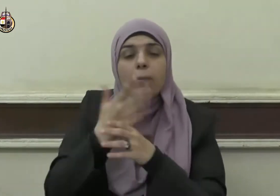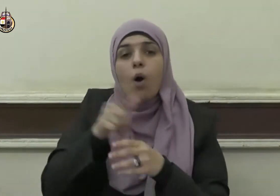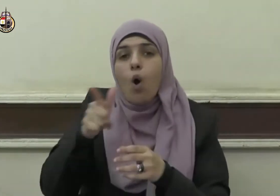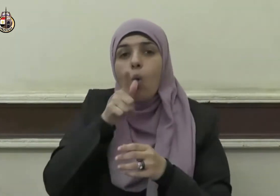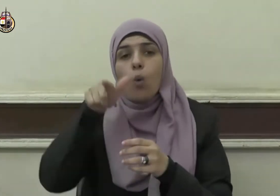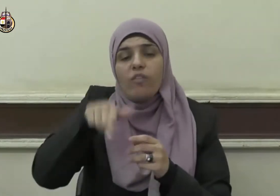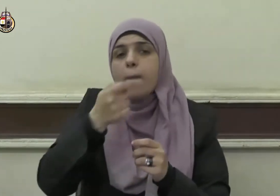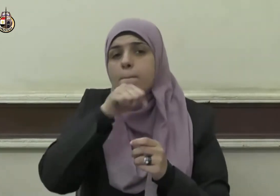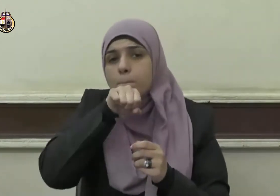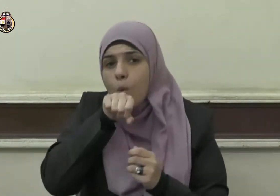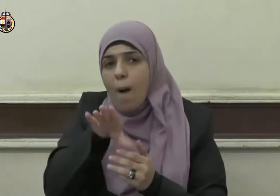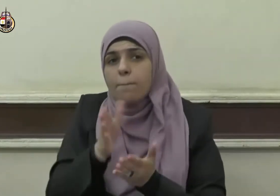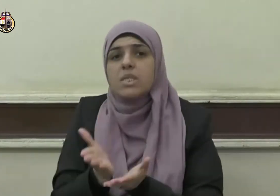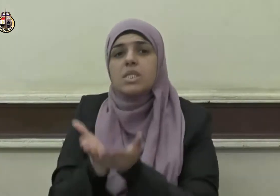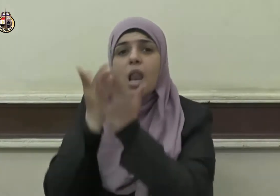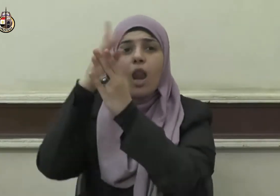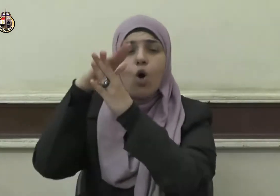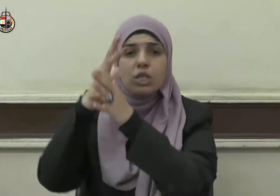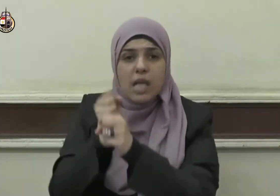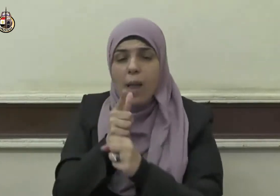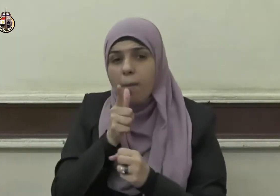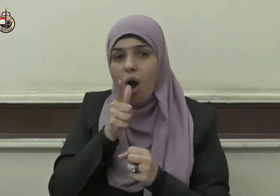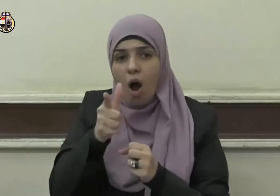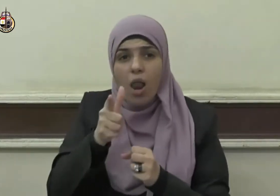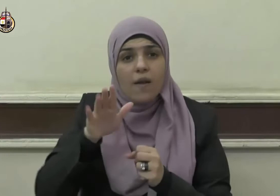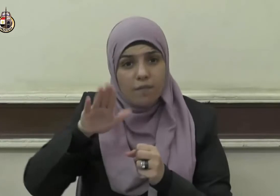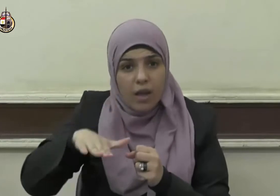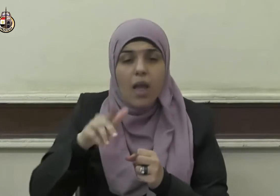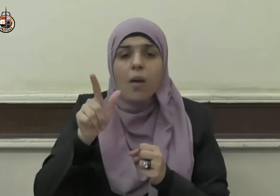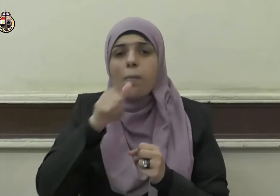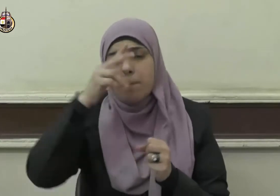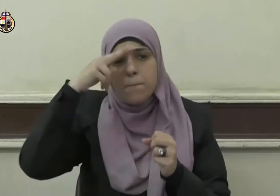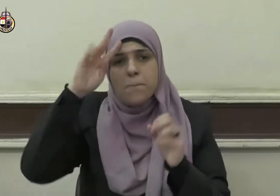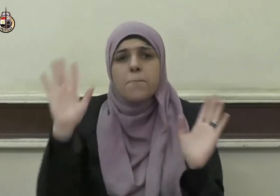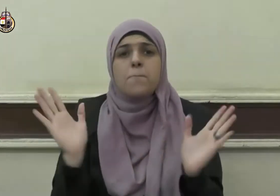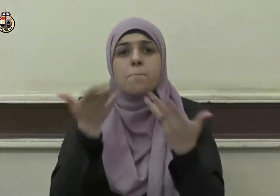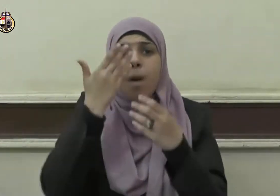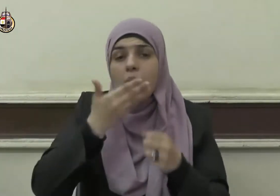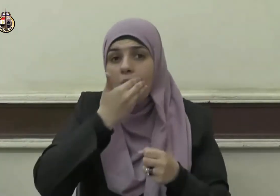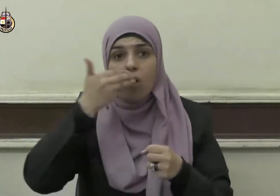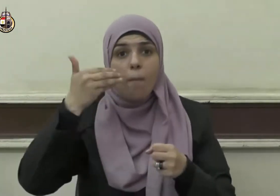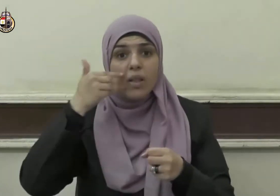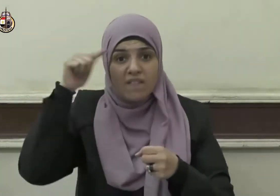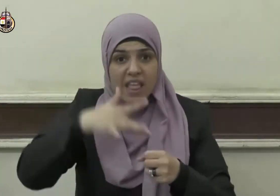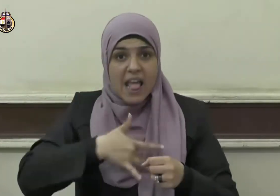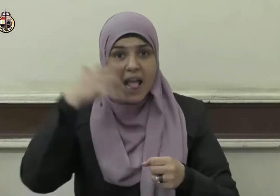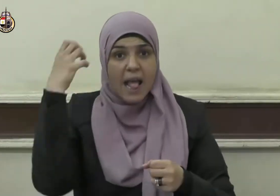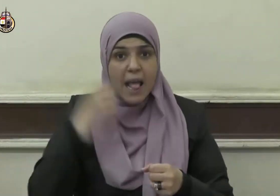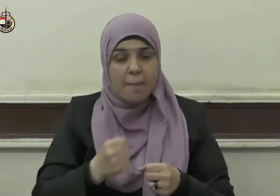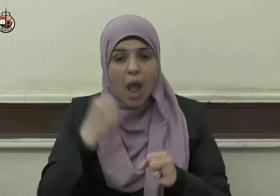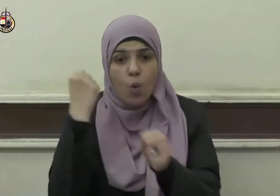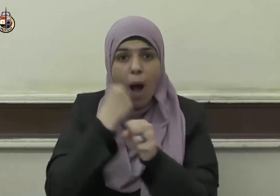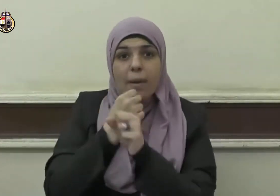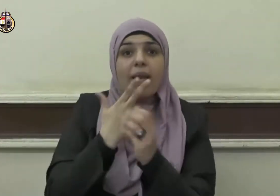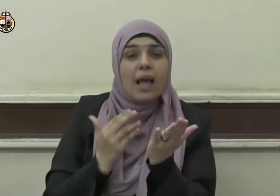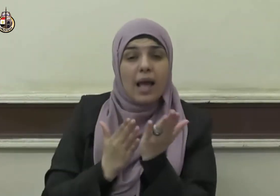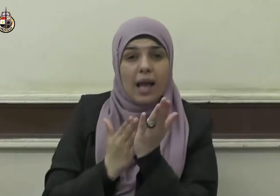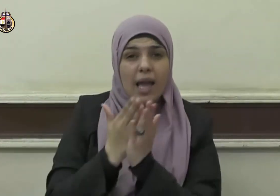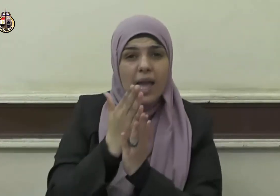نبينا صلى الله عليه وسلم من قام رمضان إيمانا واحتسابا غفر